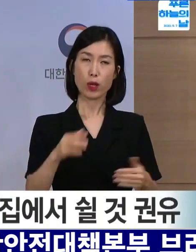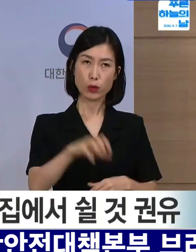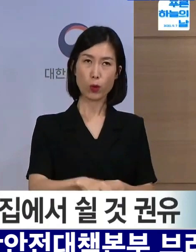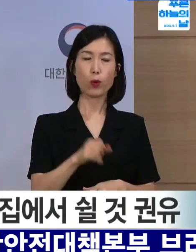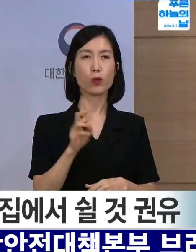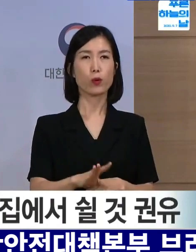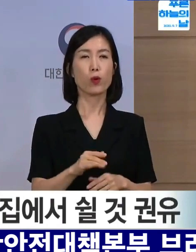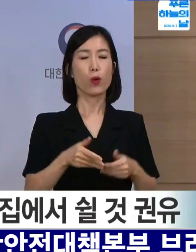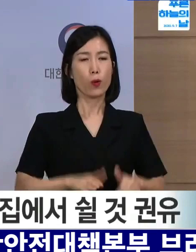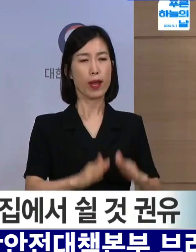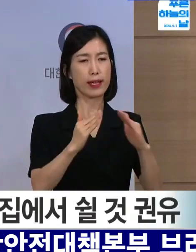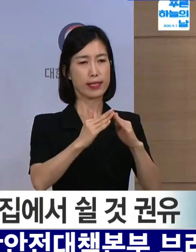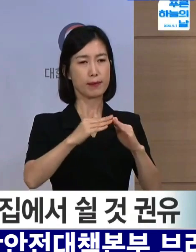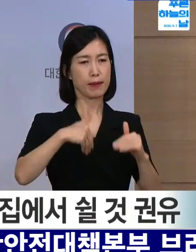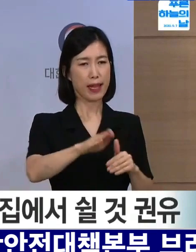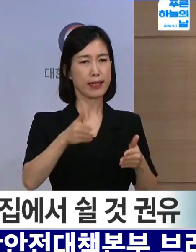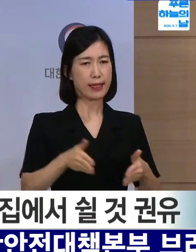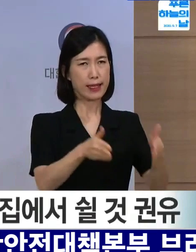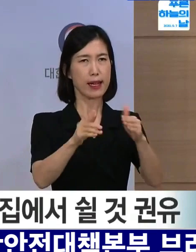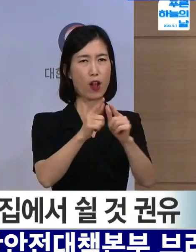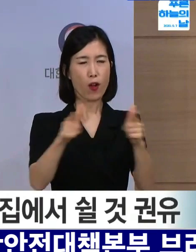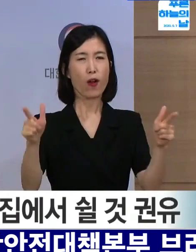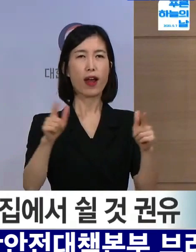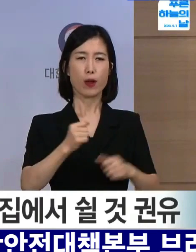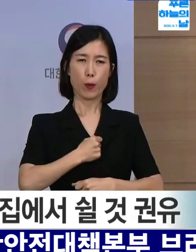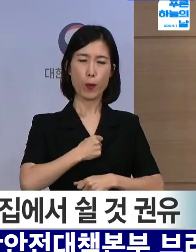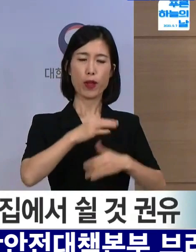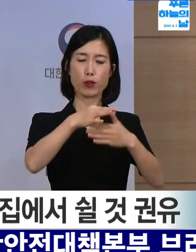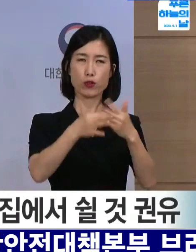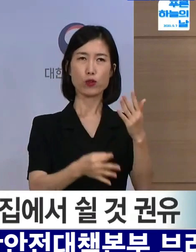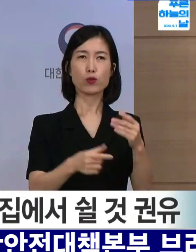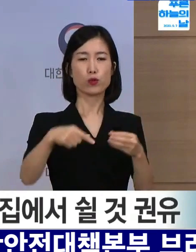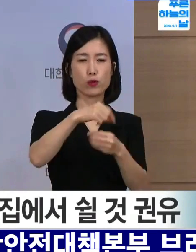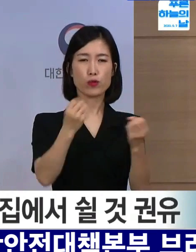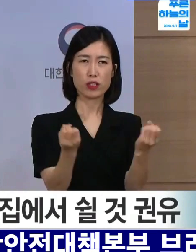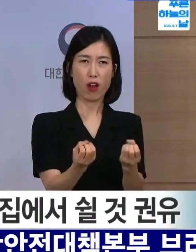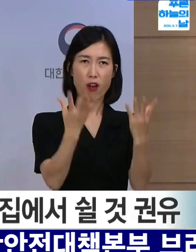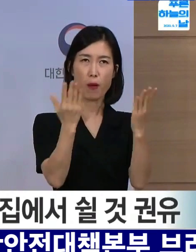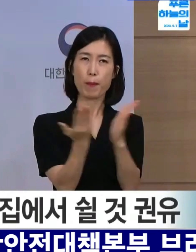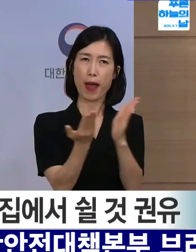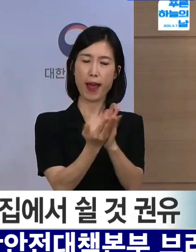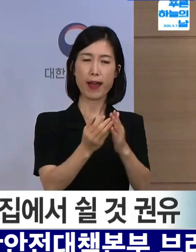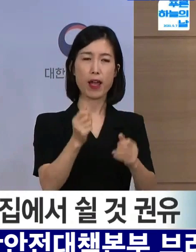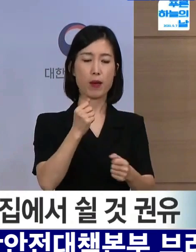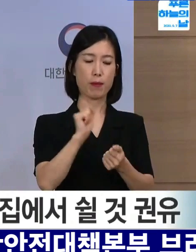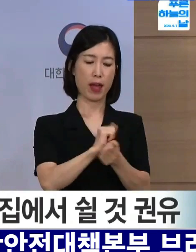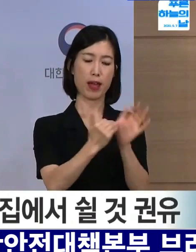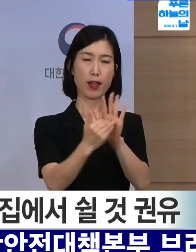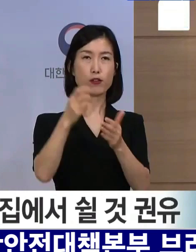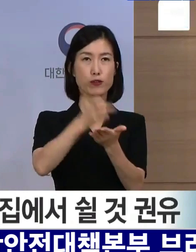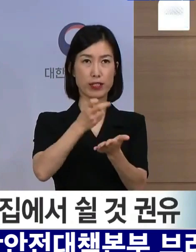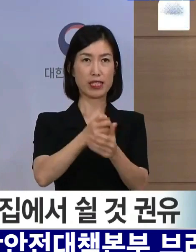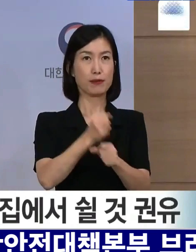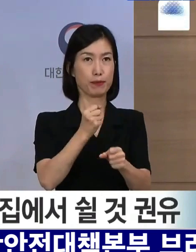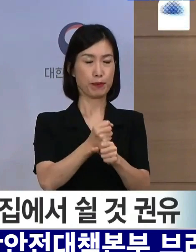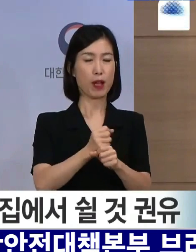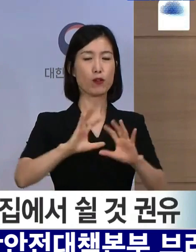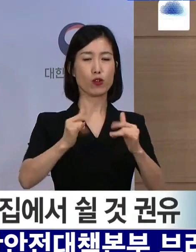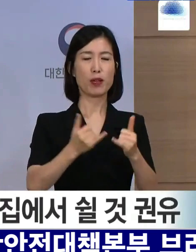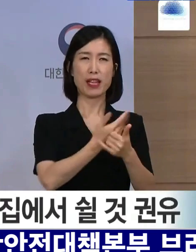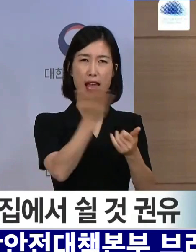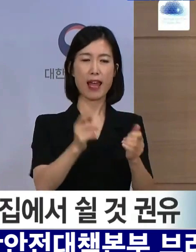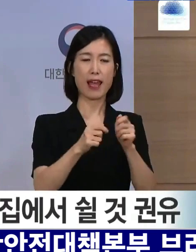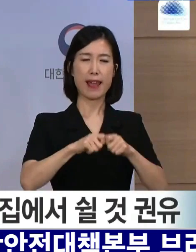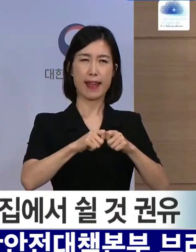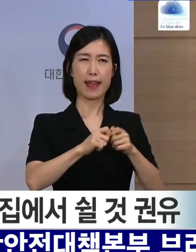등 이동하는 장소와 동선에 따라 지켜야 할 추석 맞춤형 생활 방역수칙을 마련하고 국민들께 상세히